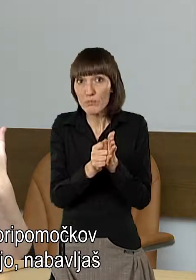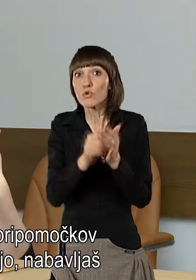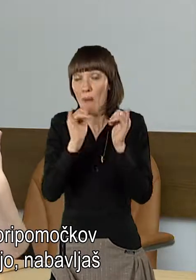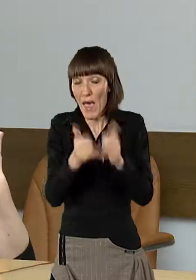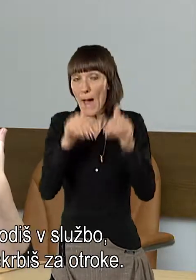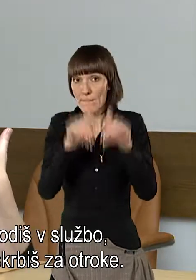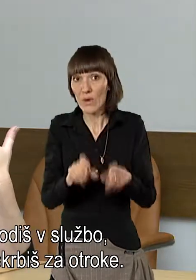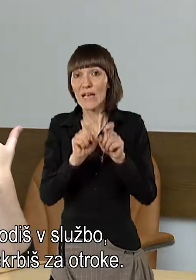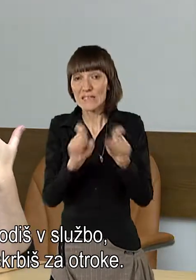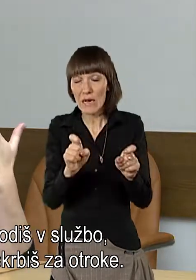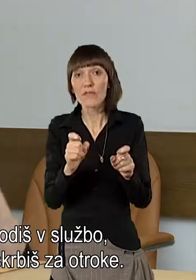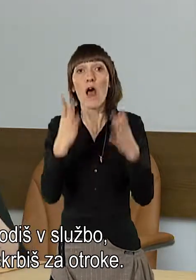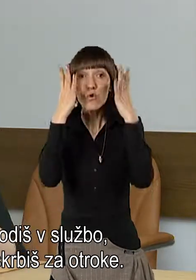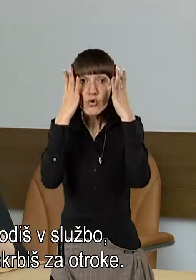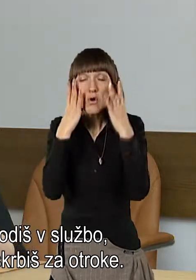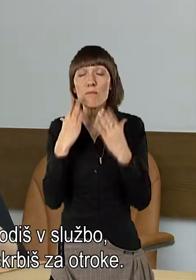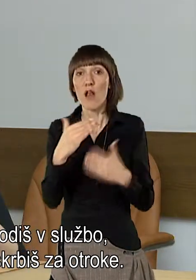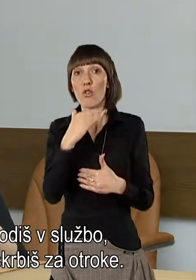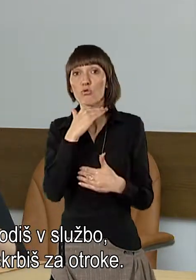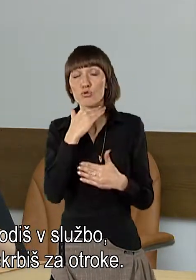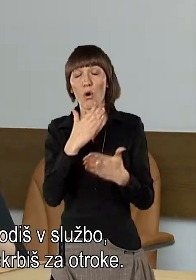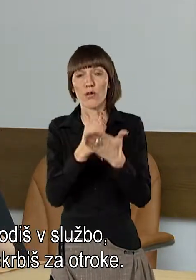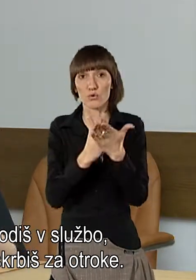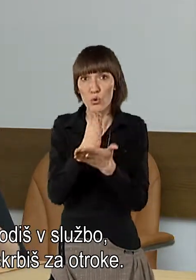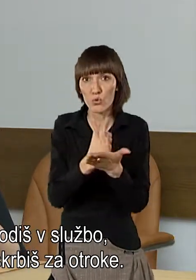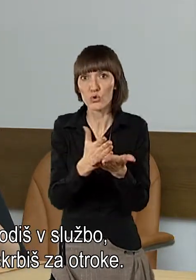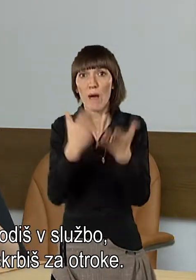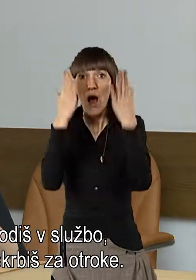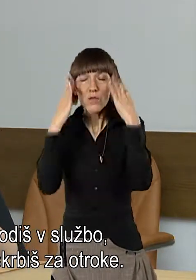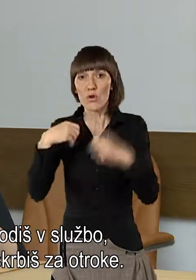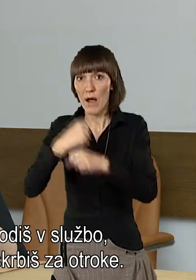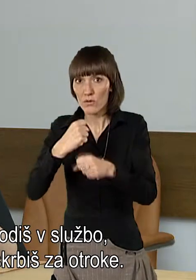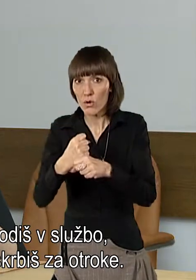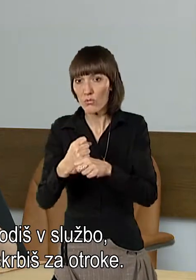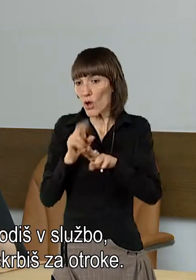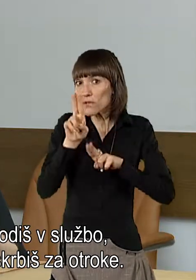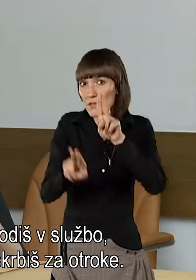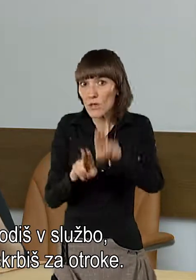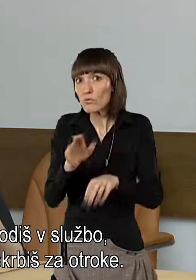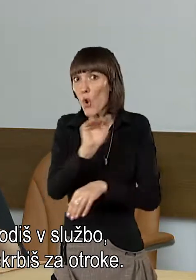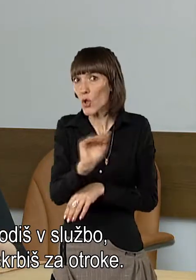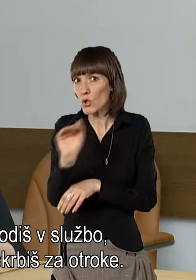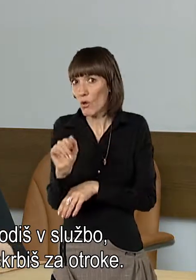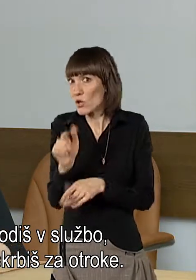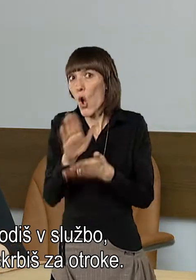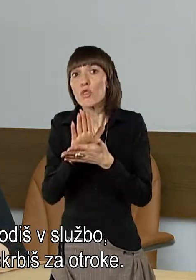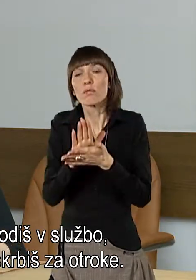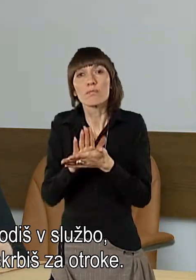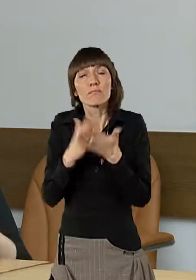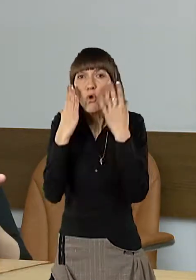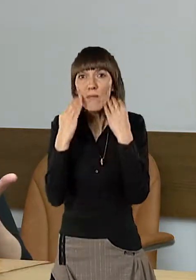pa prej nabalaš in pa samo zato, da lahko hudiš v službo, normalno funkcioniraš, skrbiš za otroke.